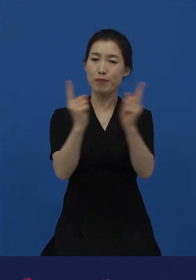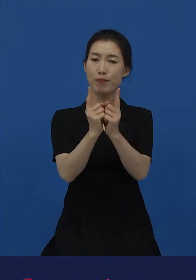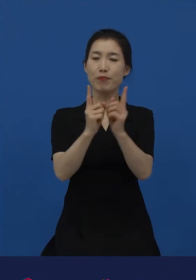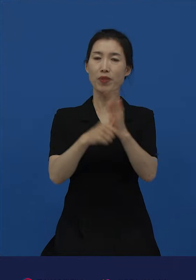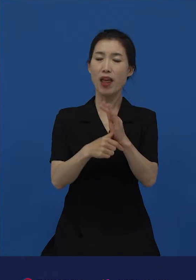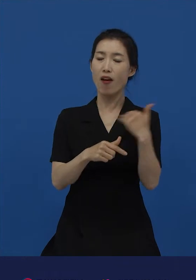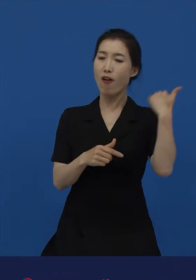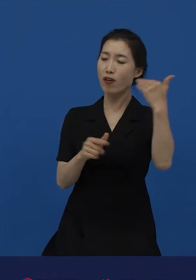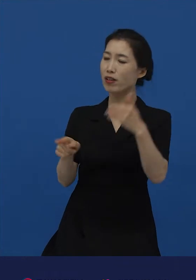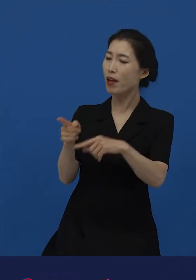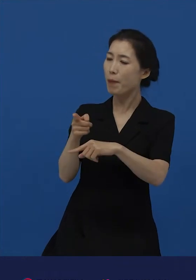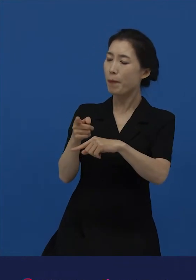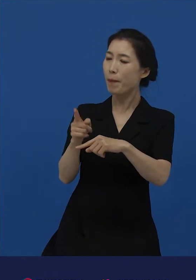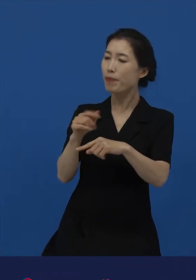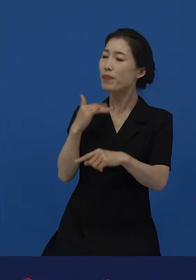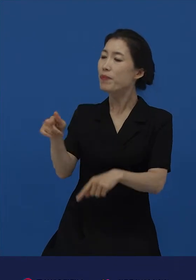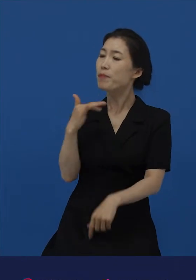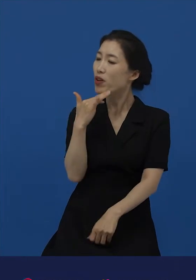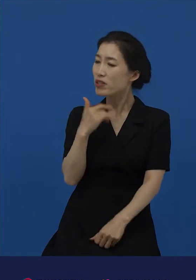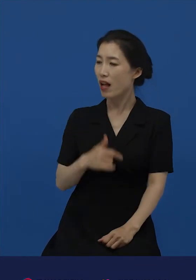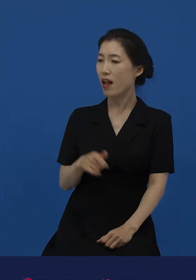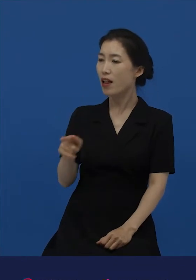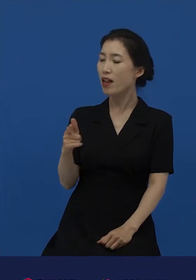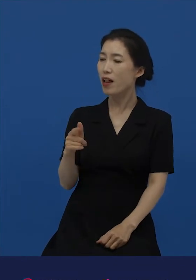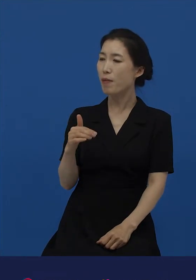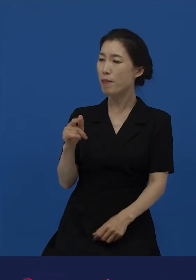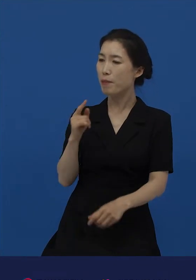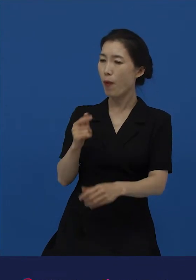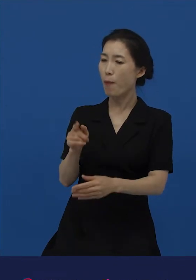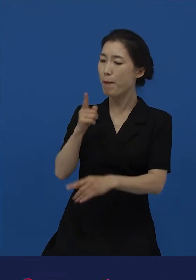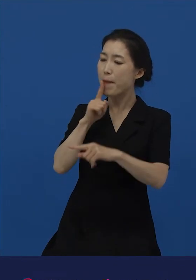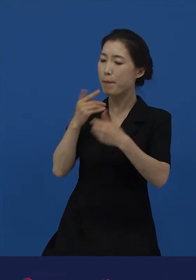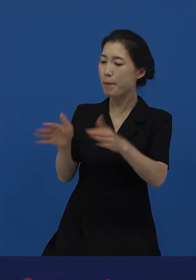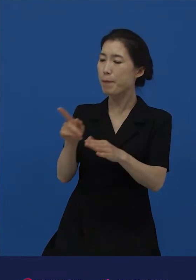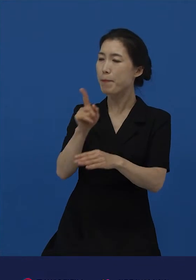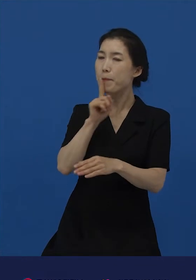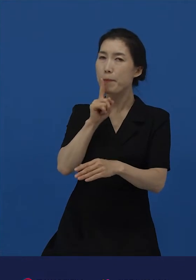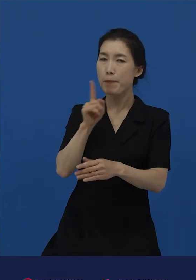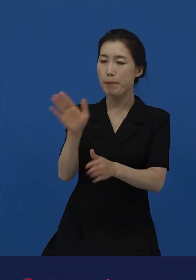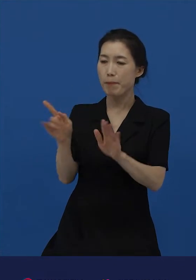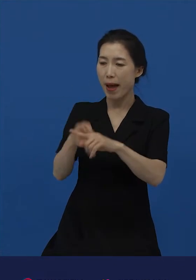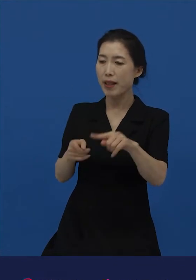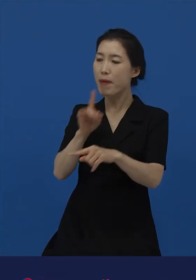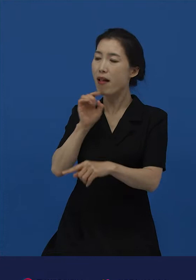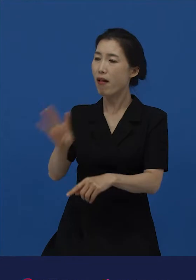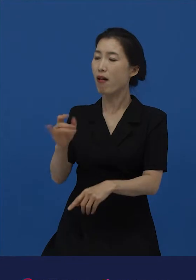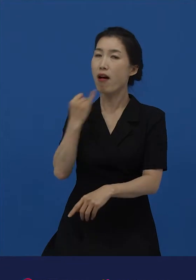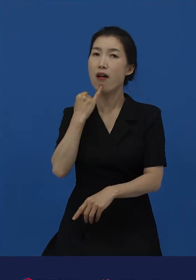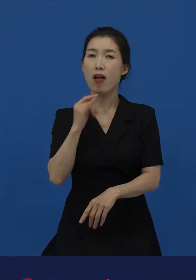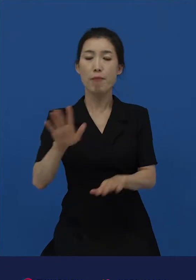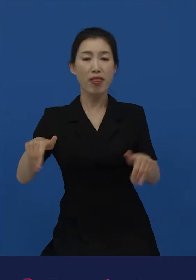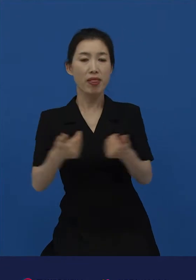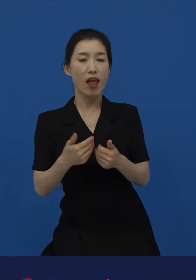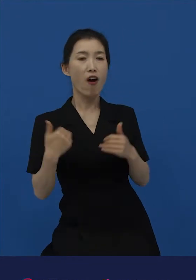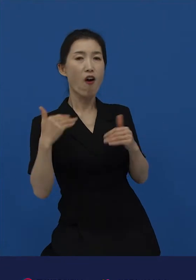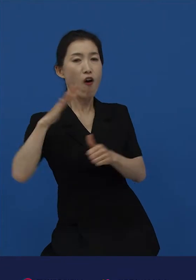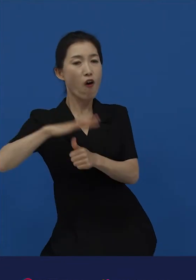만나서 나이를 묻고 반말을 하는 어른들은 괜찮고 초면에 나이를 묻고 반말을 하는 아이들은 버릇없고